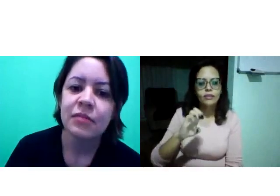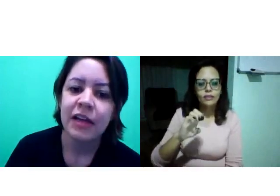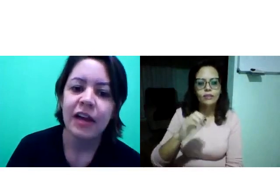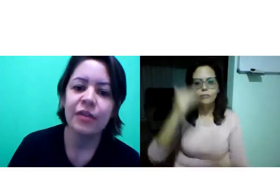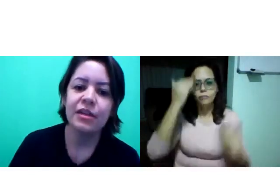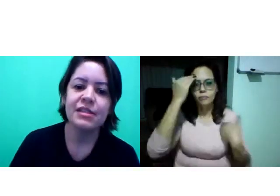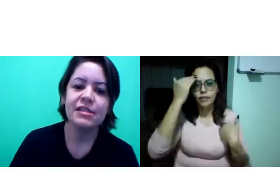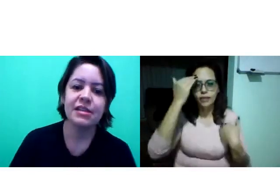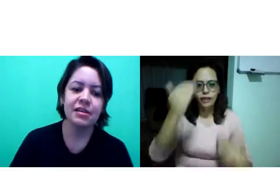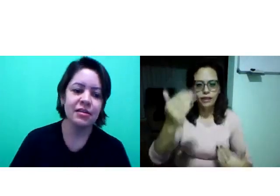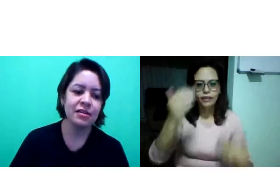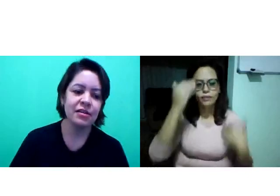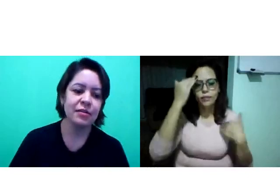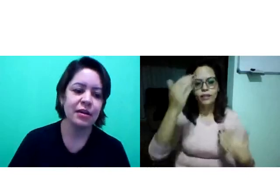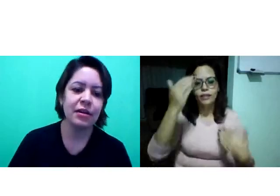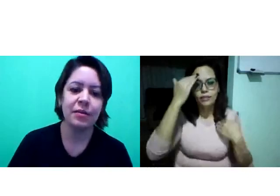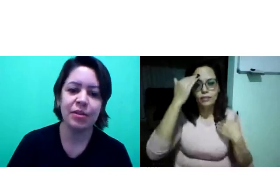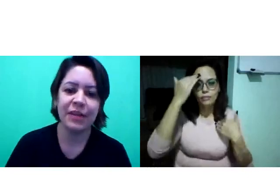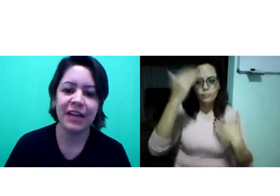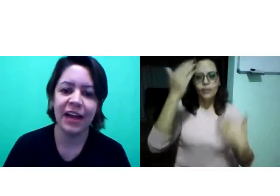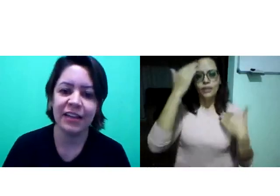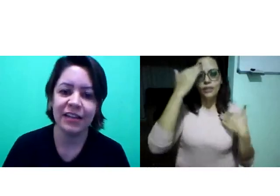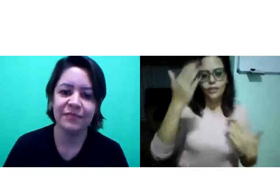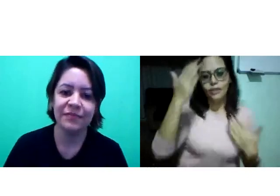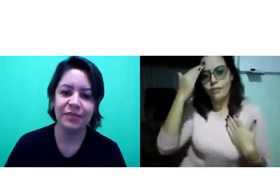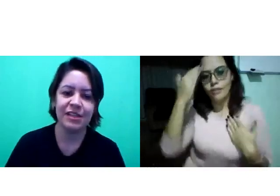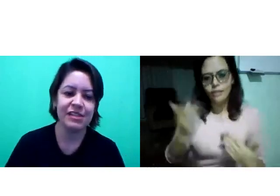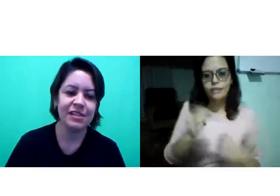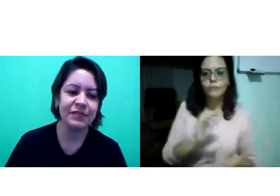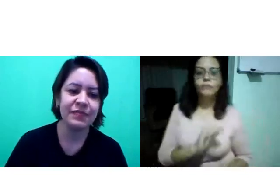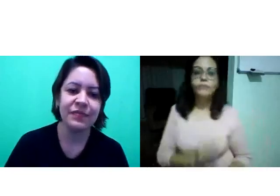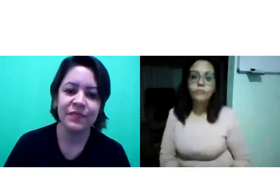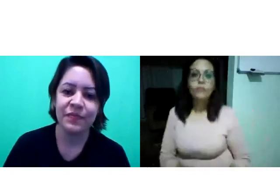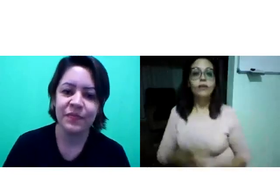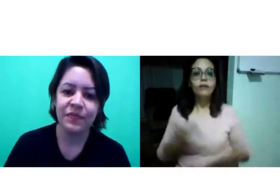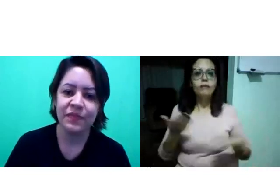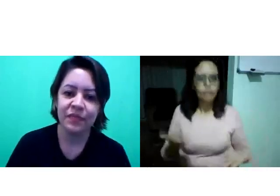A Eunice, muito obrigada, Eunice.